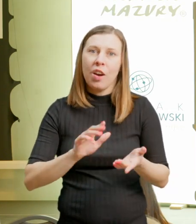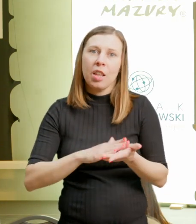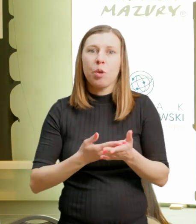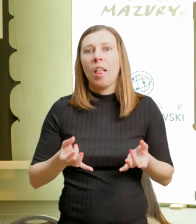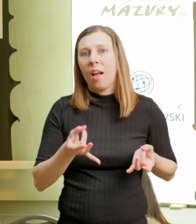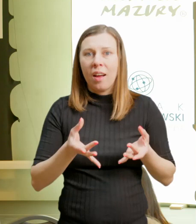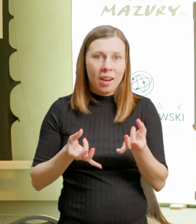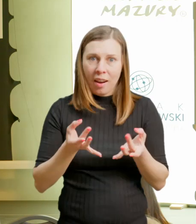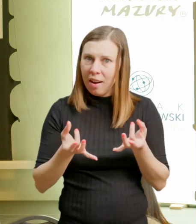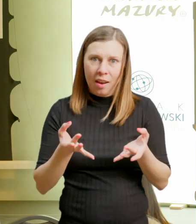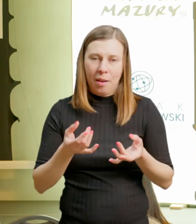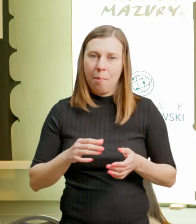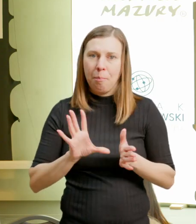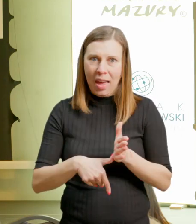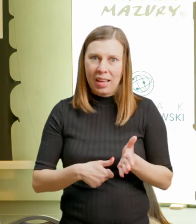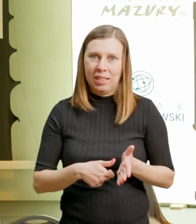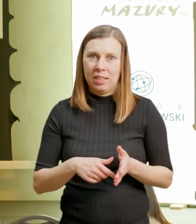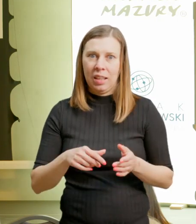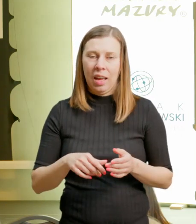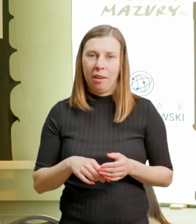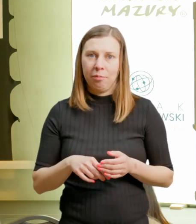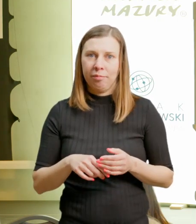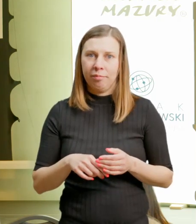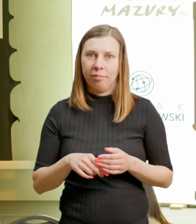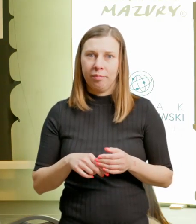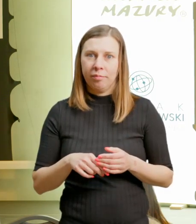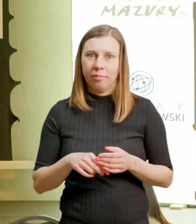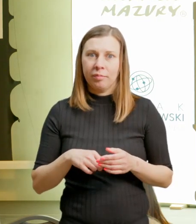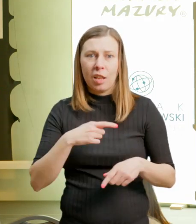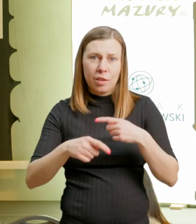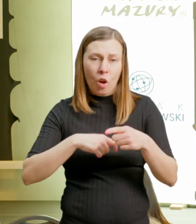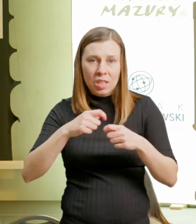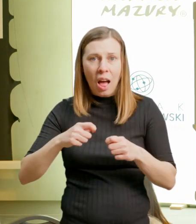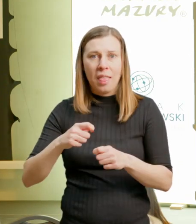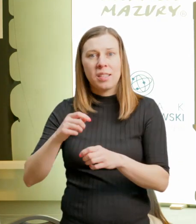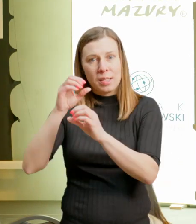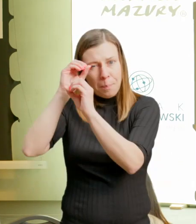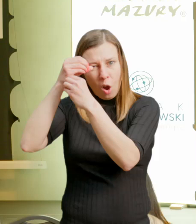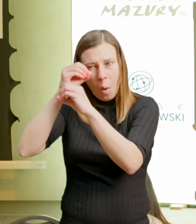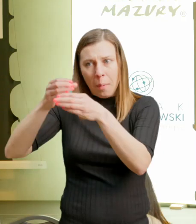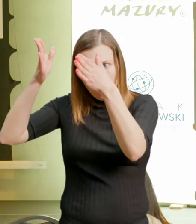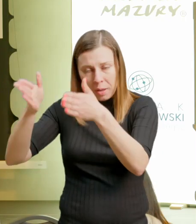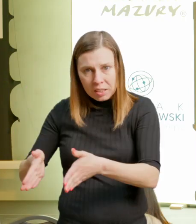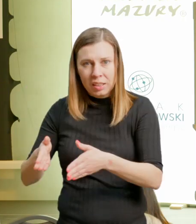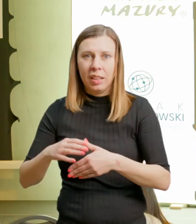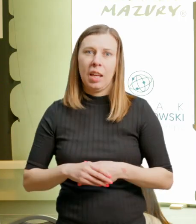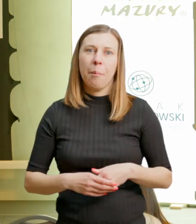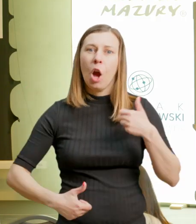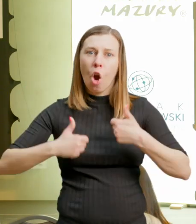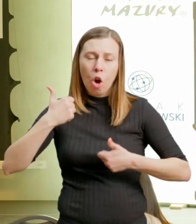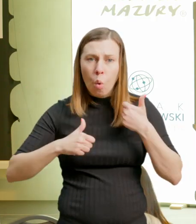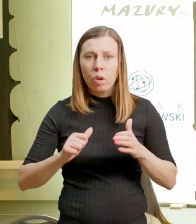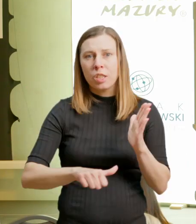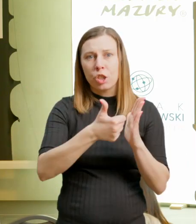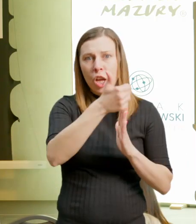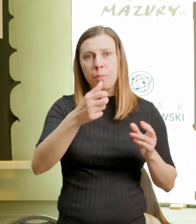miejskie, questy, tak, związane z postacią Mikołaja Kopernika, konkursy rzeźby w piasku,